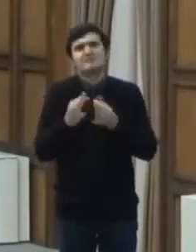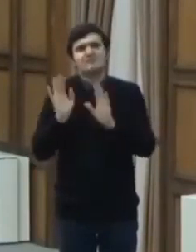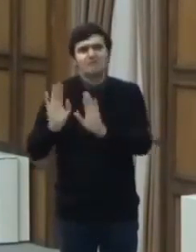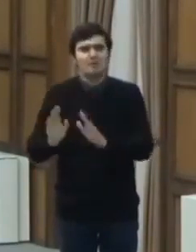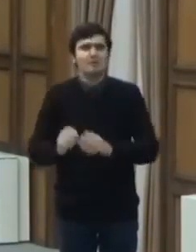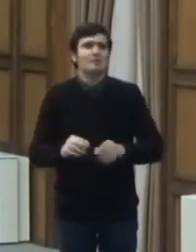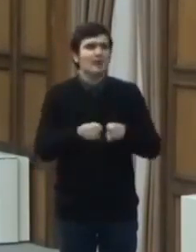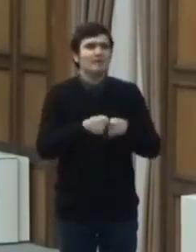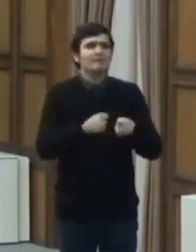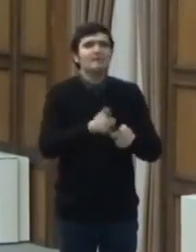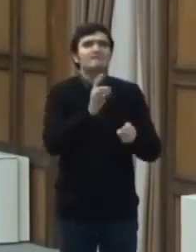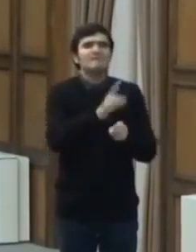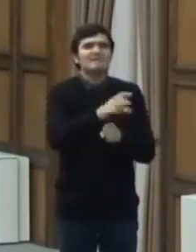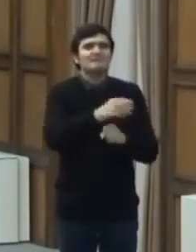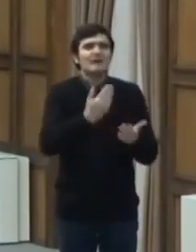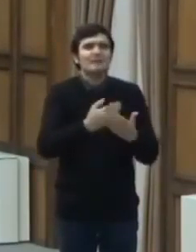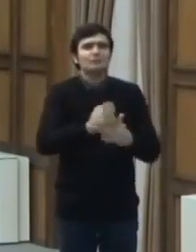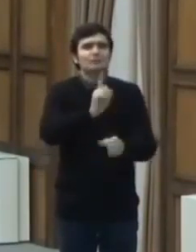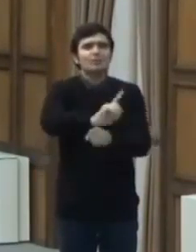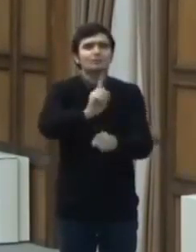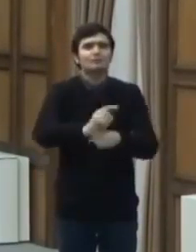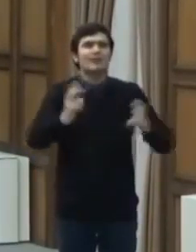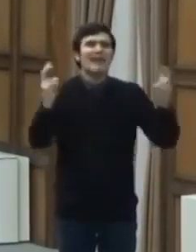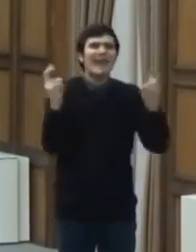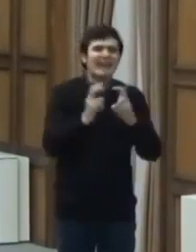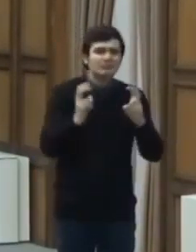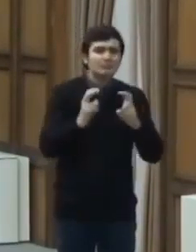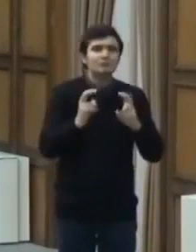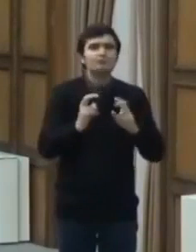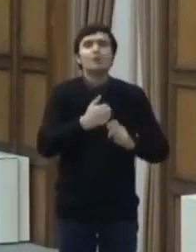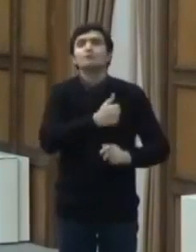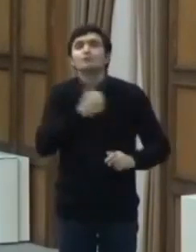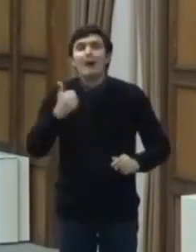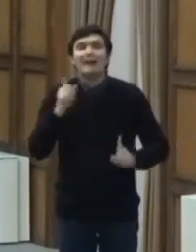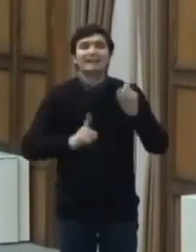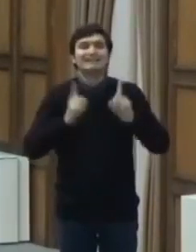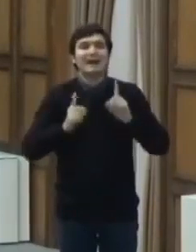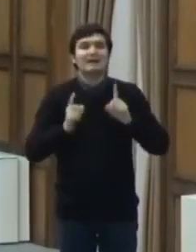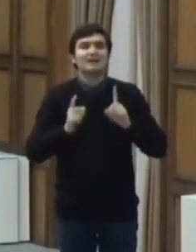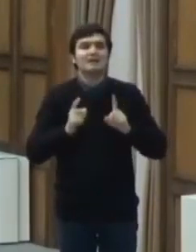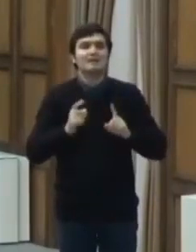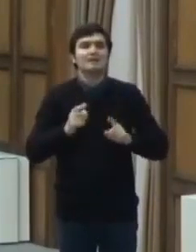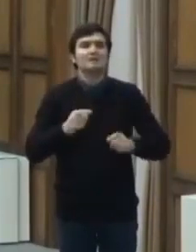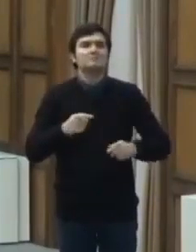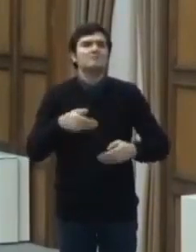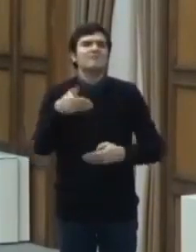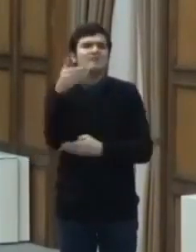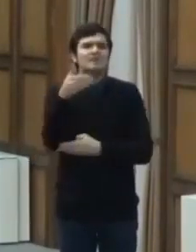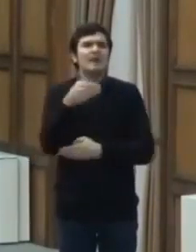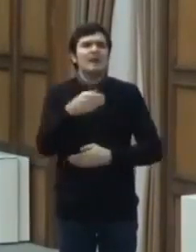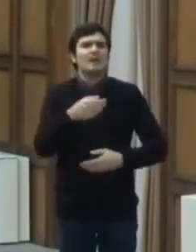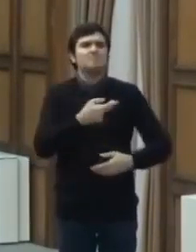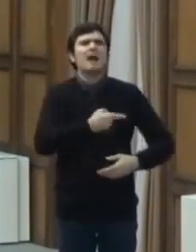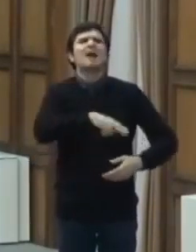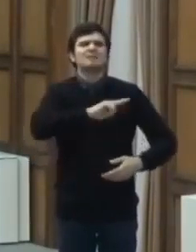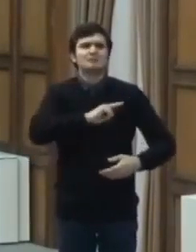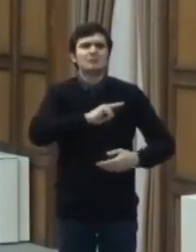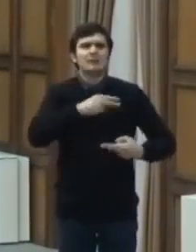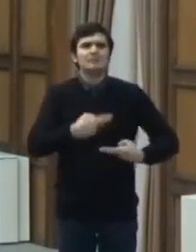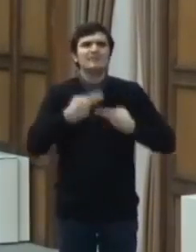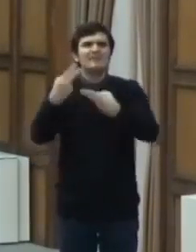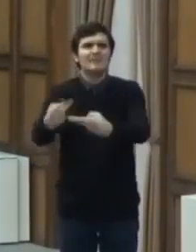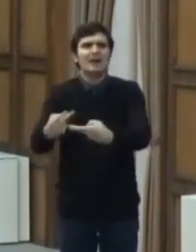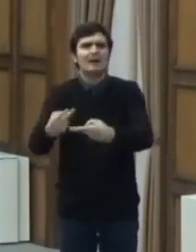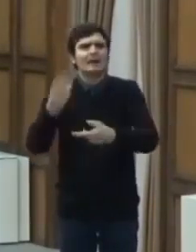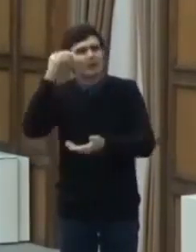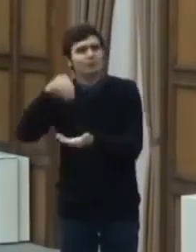Vânzarea produselor electronice și electrocasnice, doar dacă operatorii economici asigură livrare acestora la domiciliu sau sediul cumpărătorului,